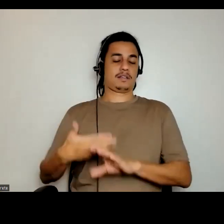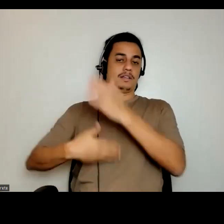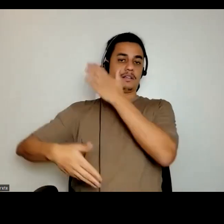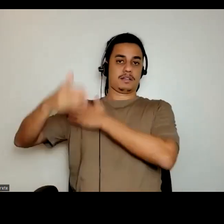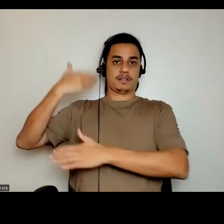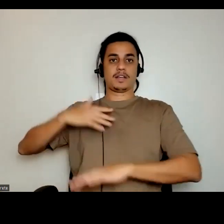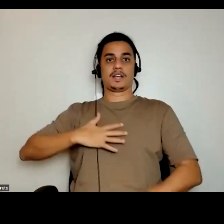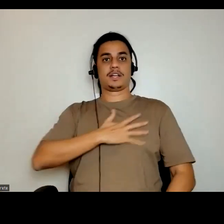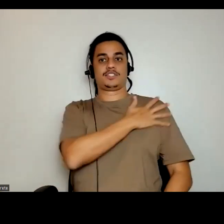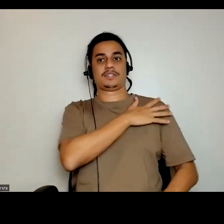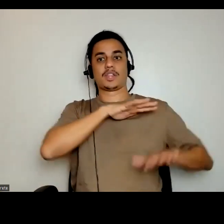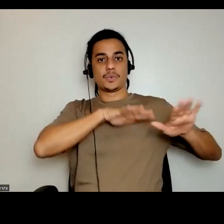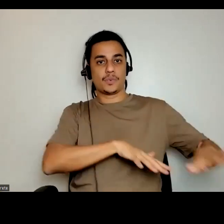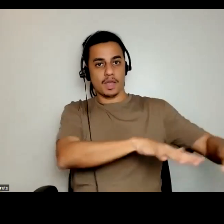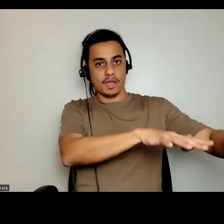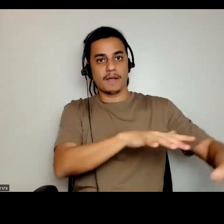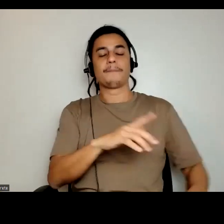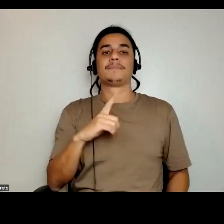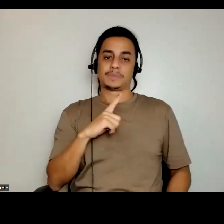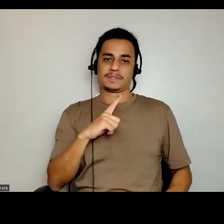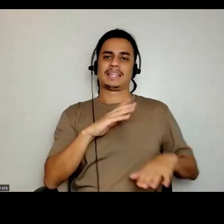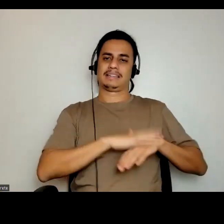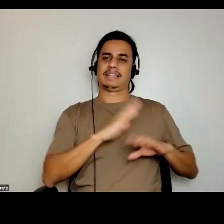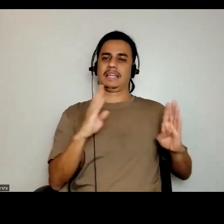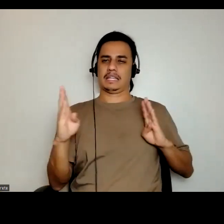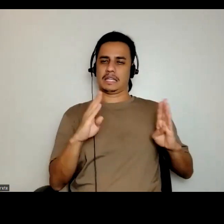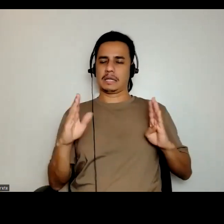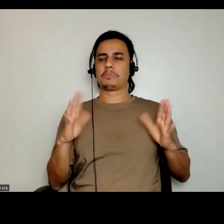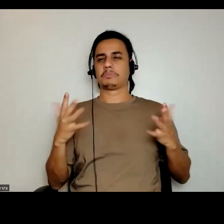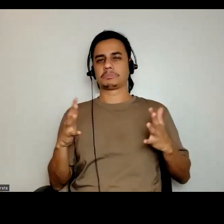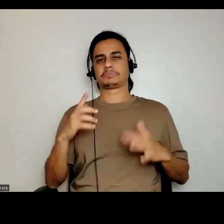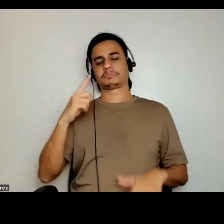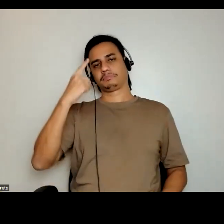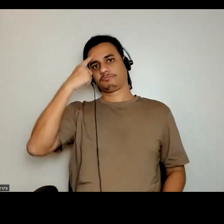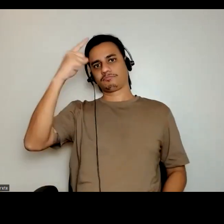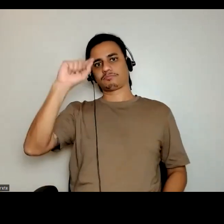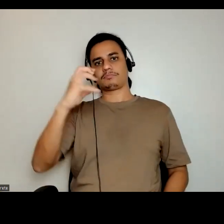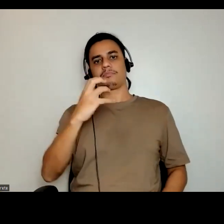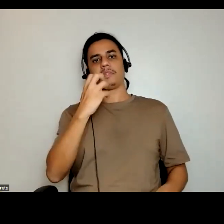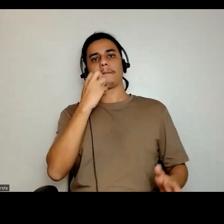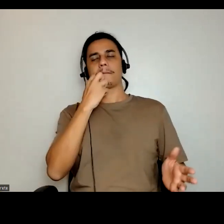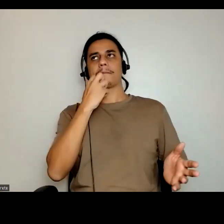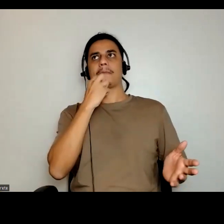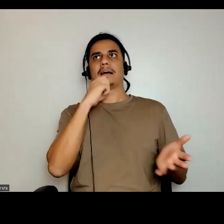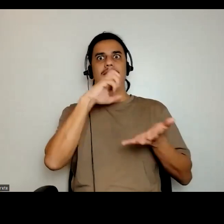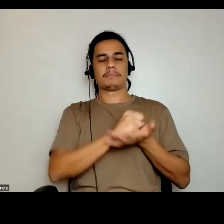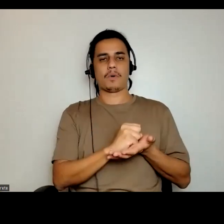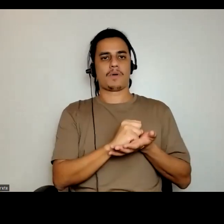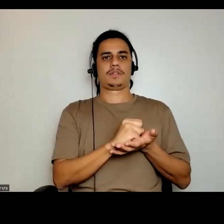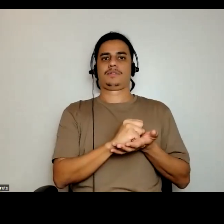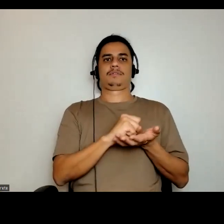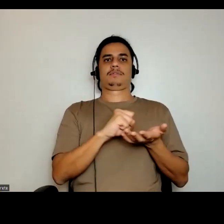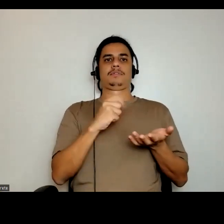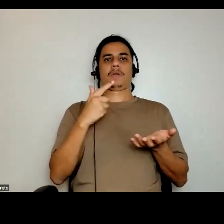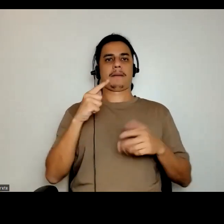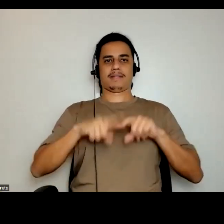então você tem, ao longo do tempo, a ideia de patrimônio material, eu não estava aqui em